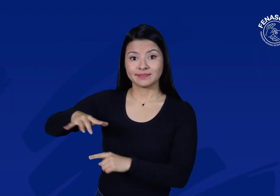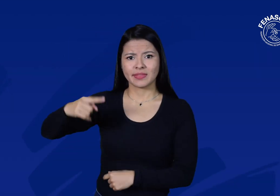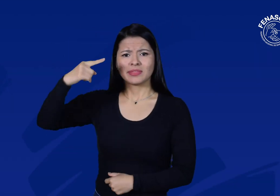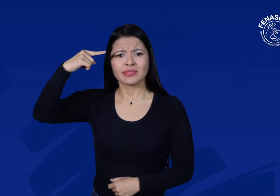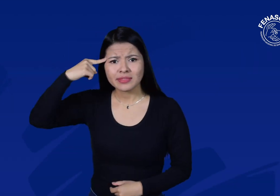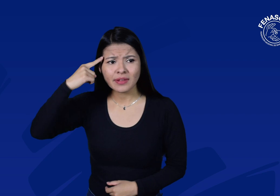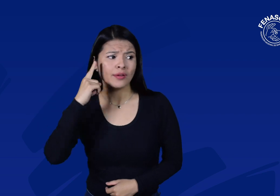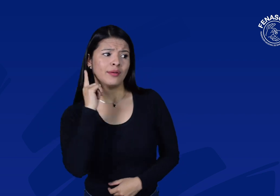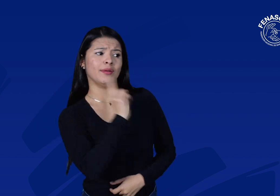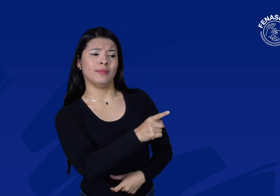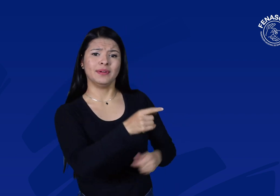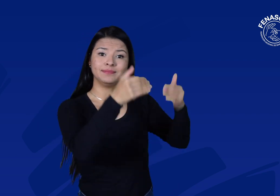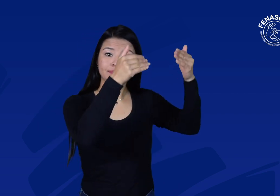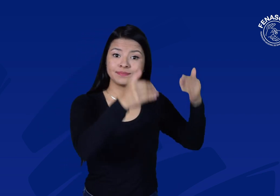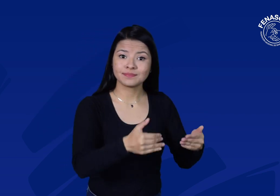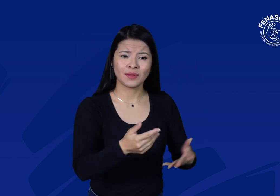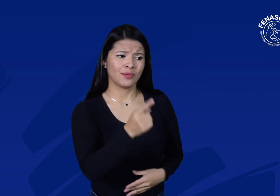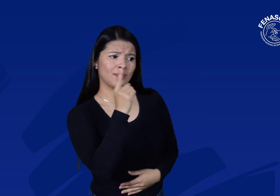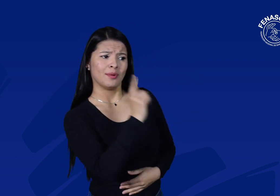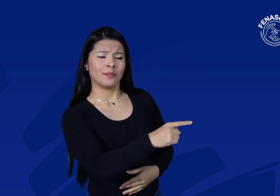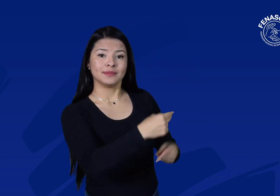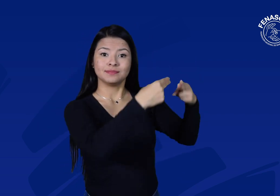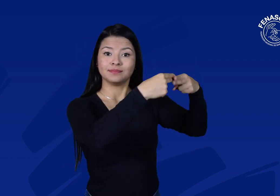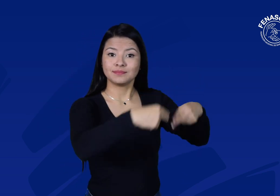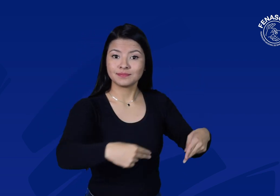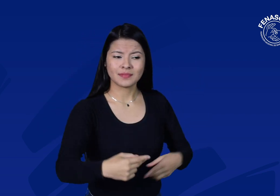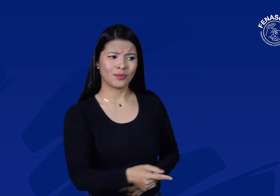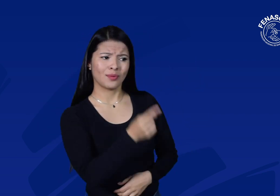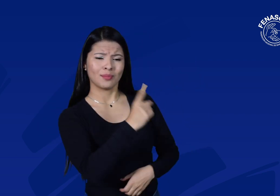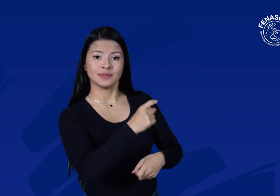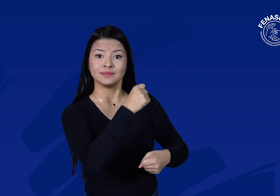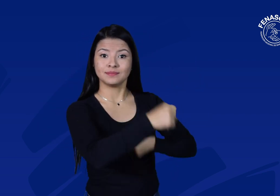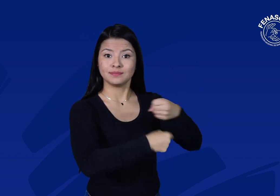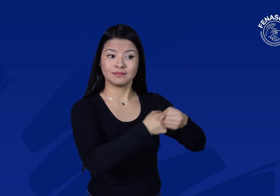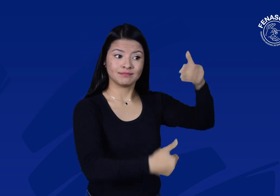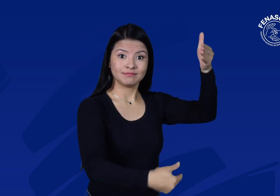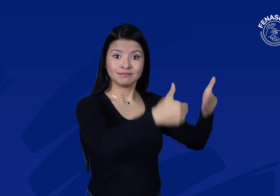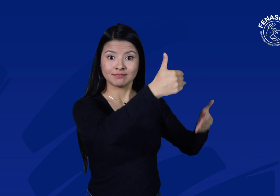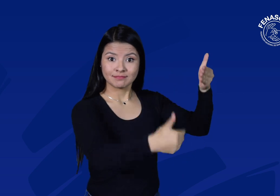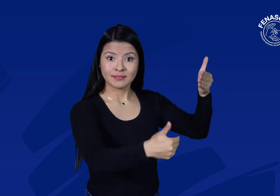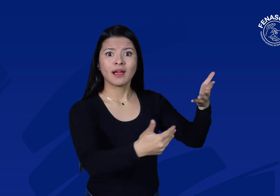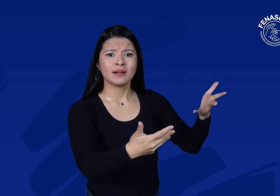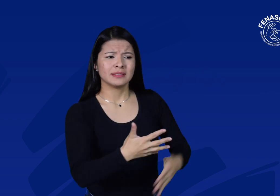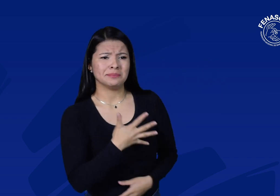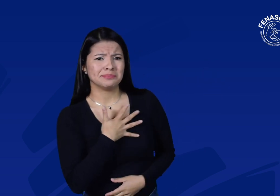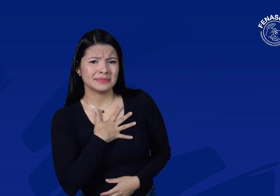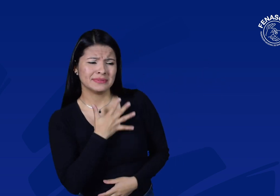Luchar contra los estereotipos, los prejuicios y las